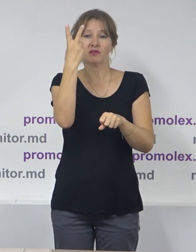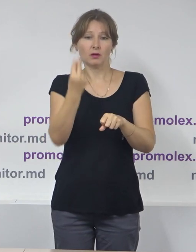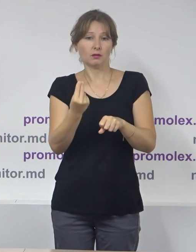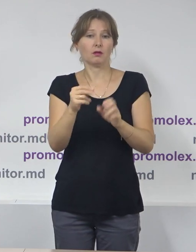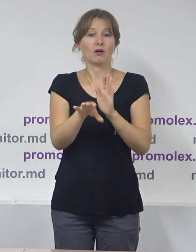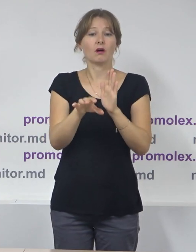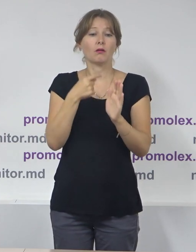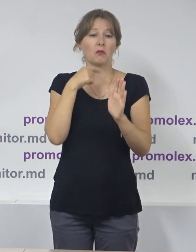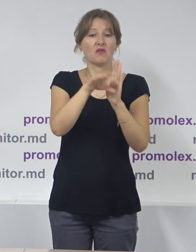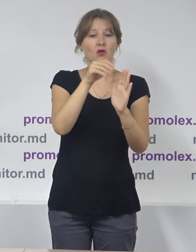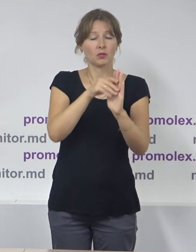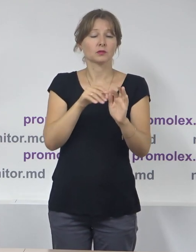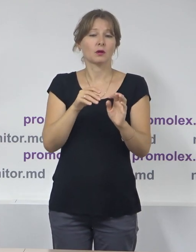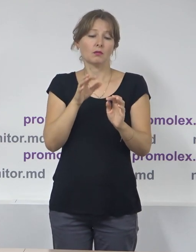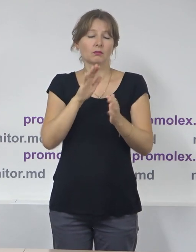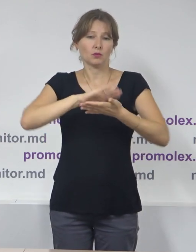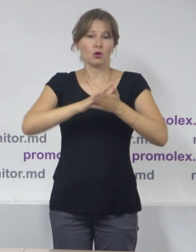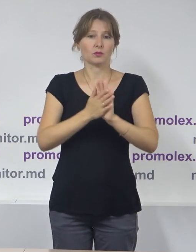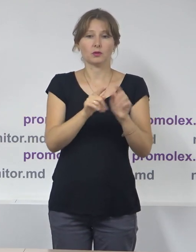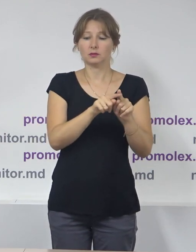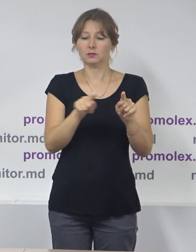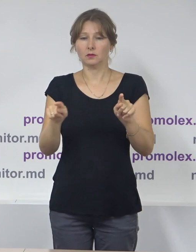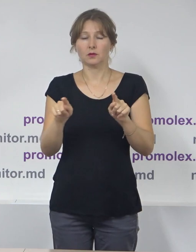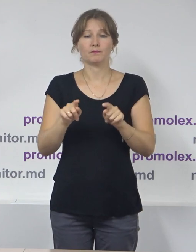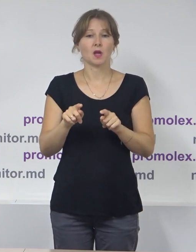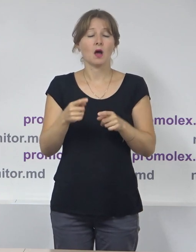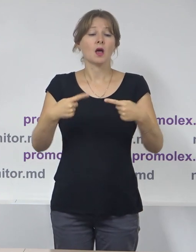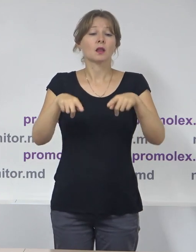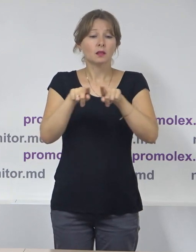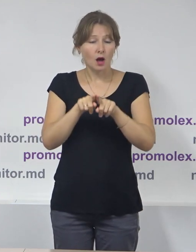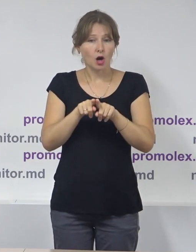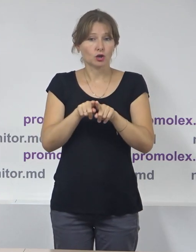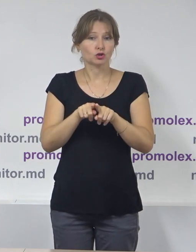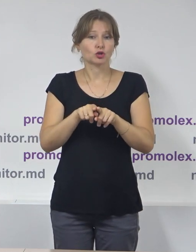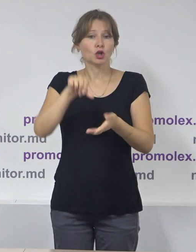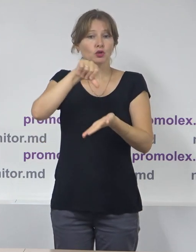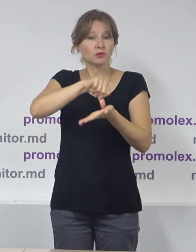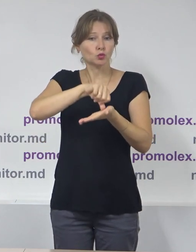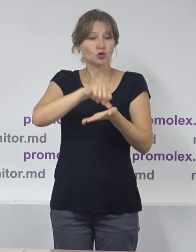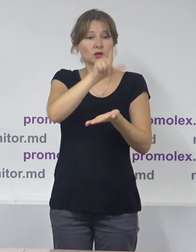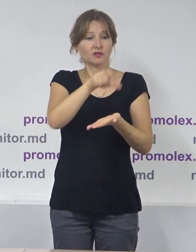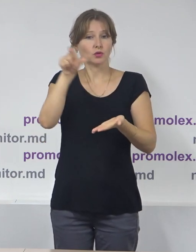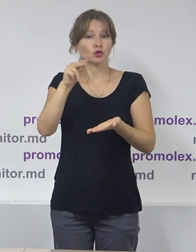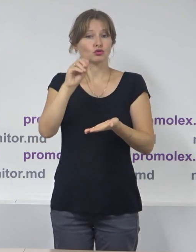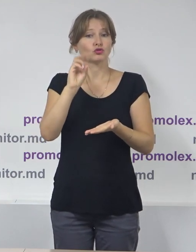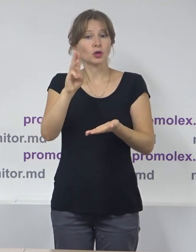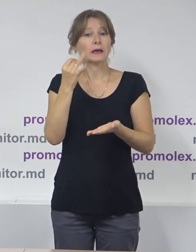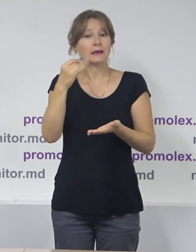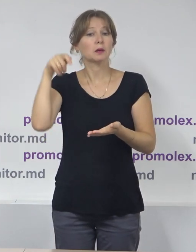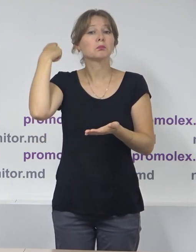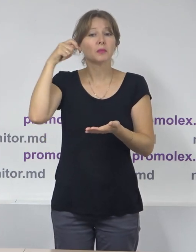circunstanțe obiective. De asemenea, fost permanentizat mandatul membrilor CEC și a președinților